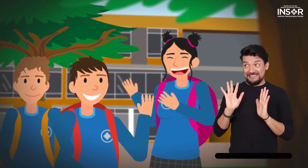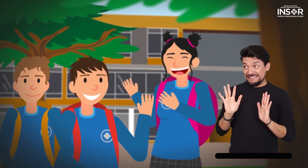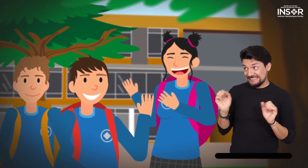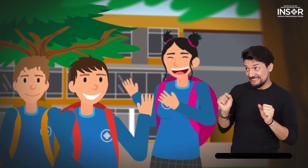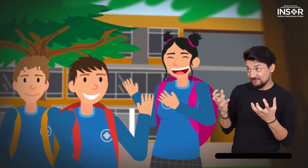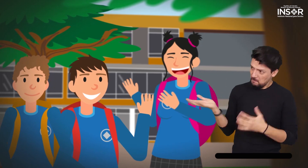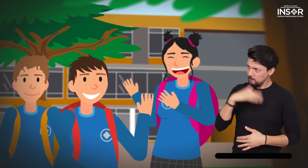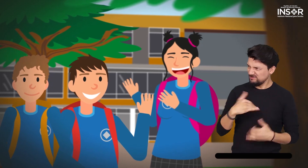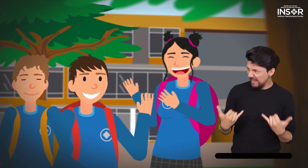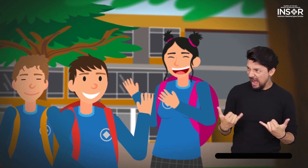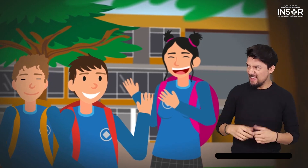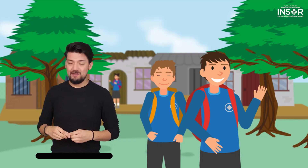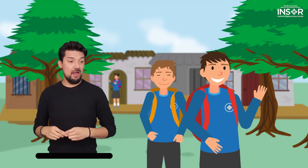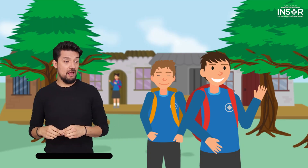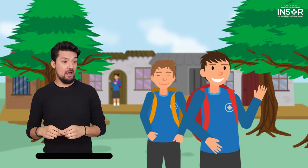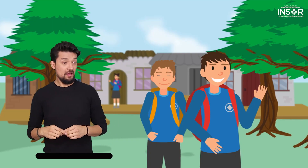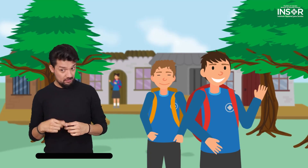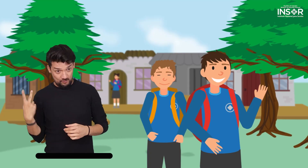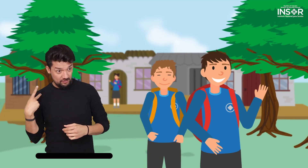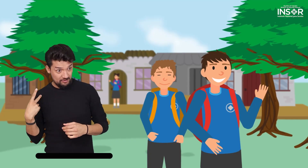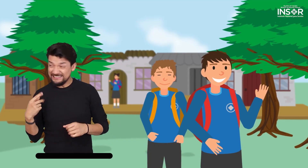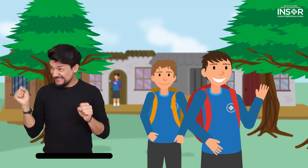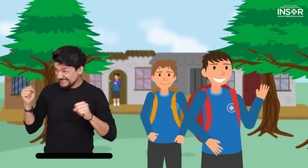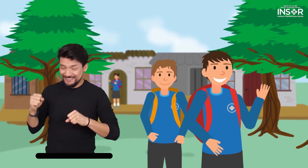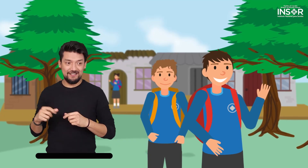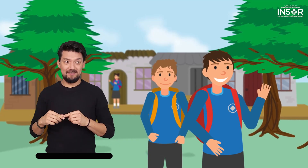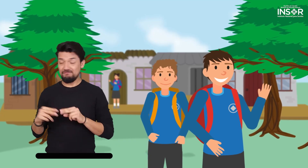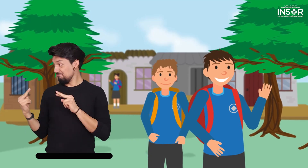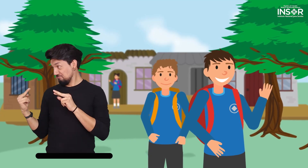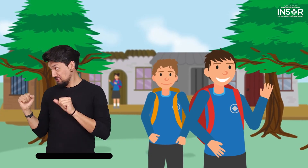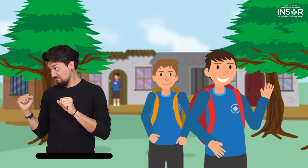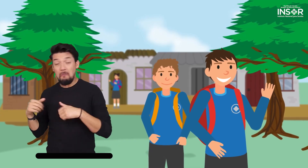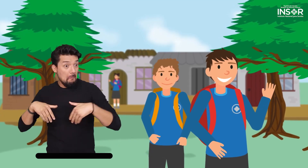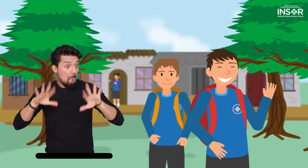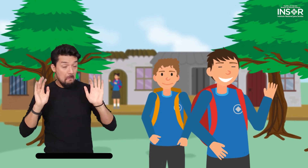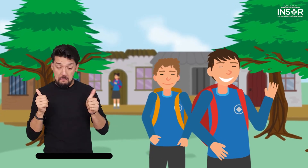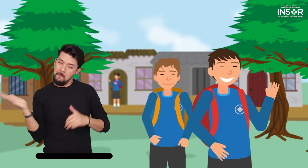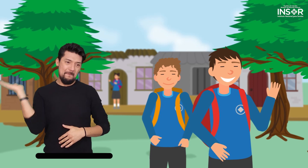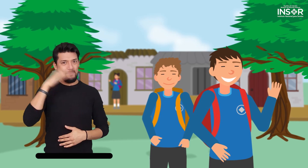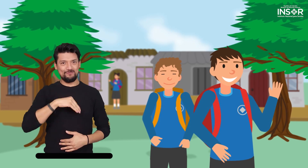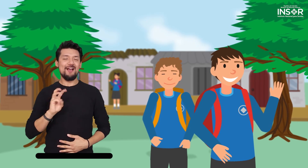Hugo y Josué se aseguraron de que Marcela les hablaba a ellos. Al recibir la confirmación, aceptaron la invitación.